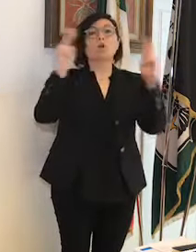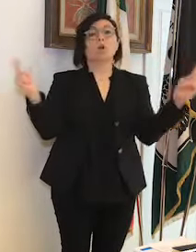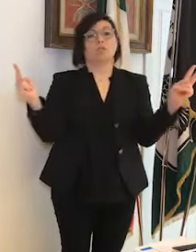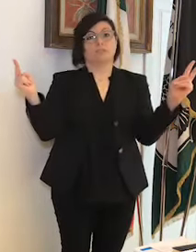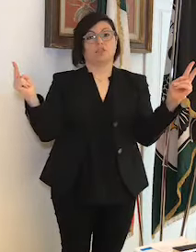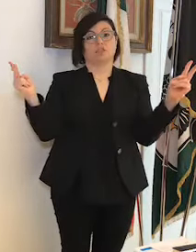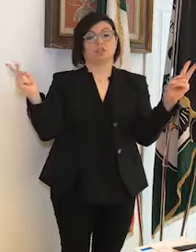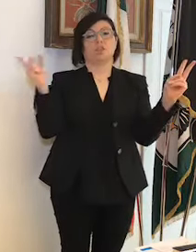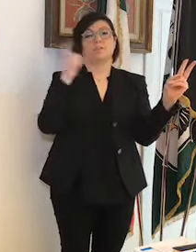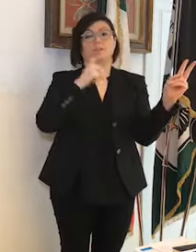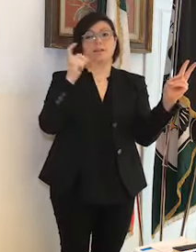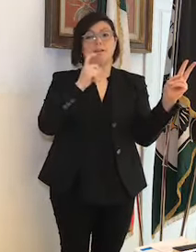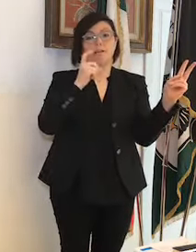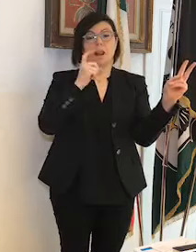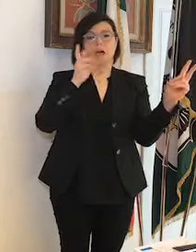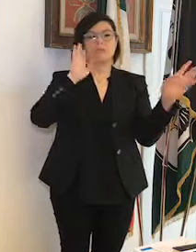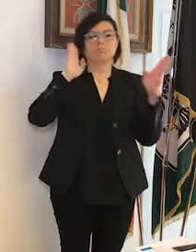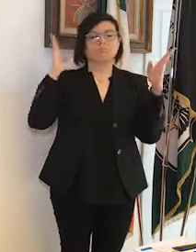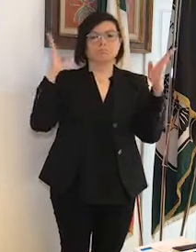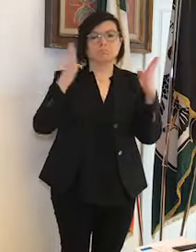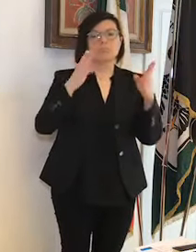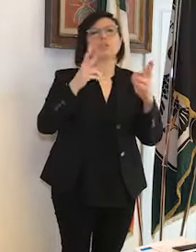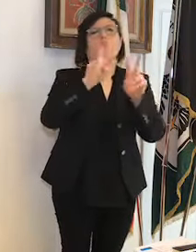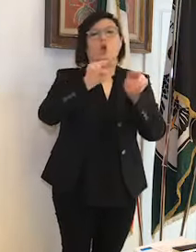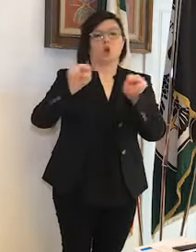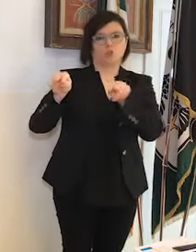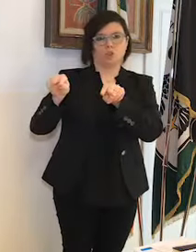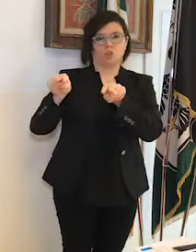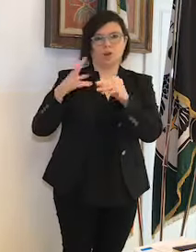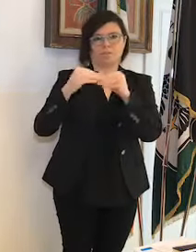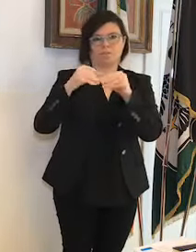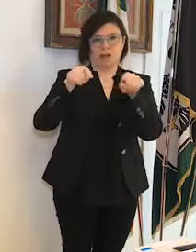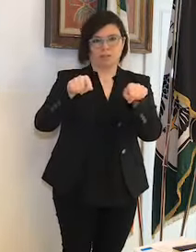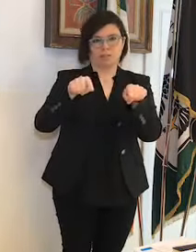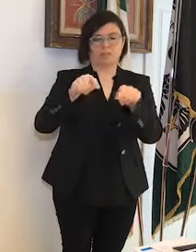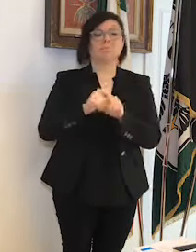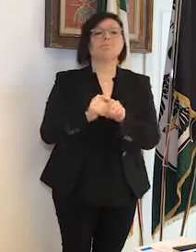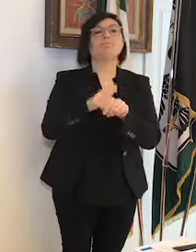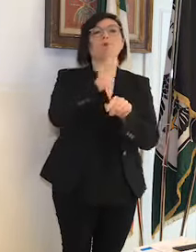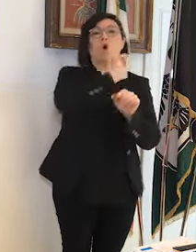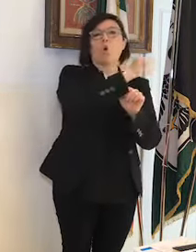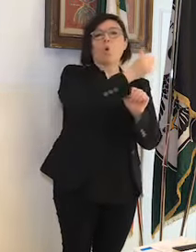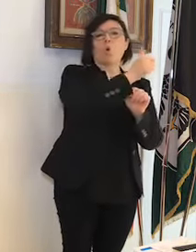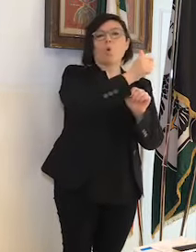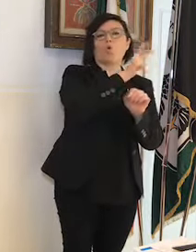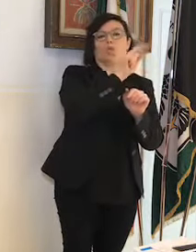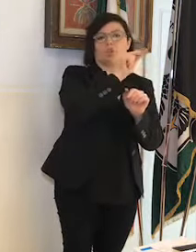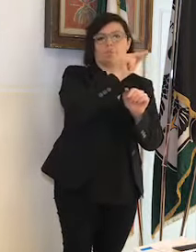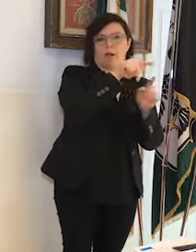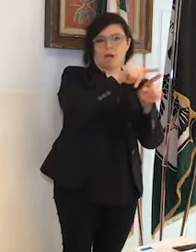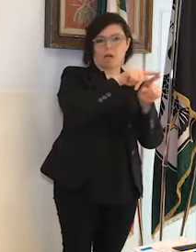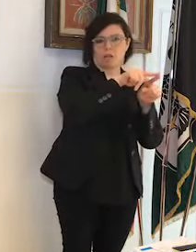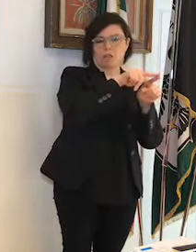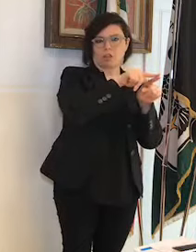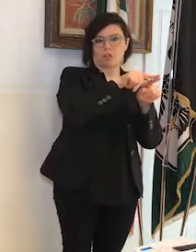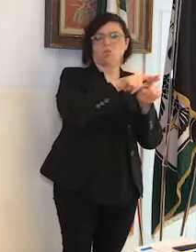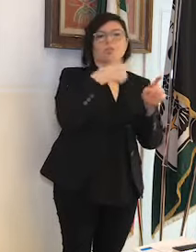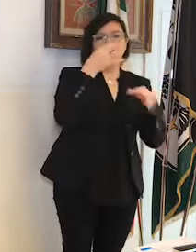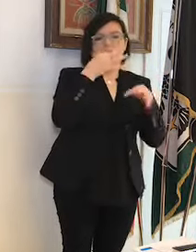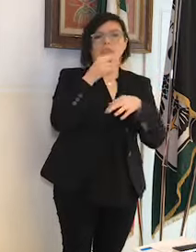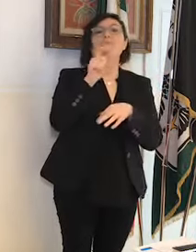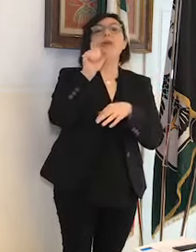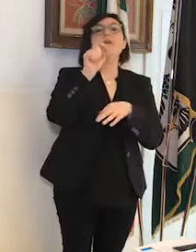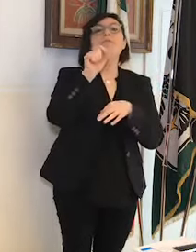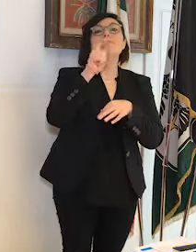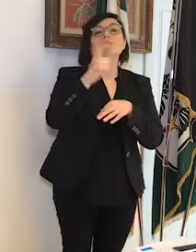relativamente ai controlli effettuati. Dall'11 marzo quindi in 20 giorni